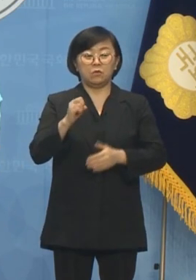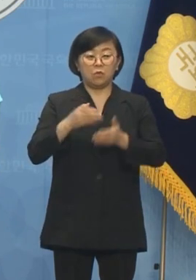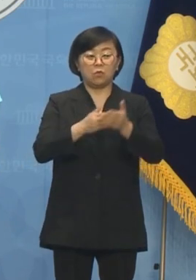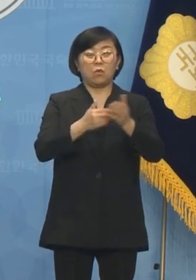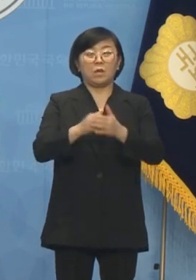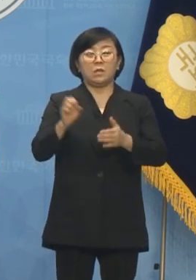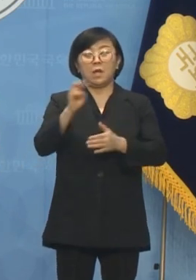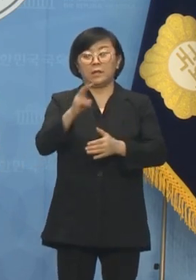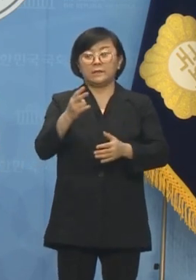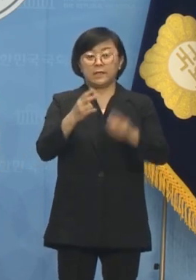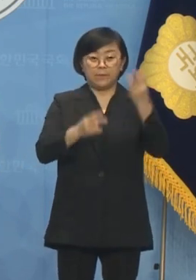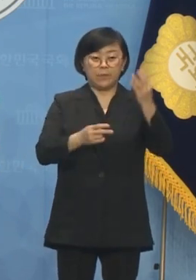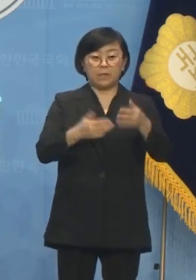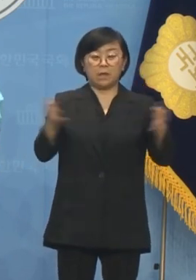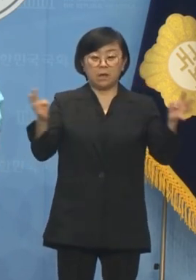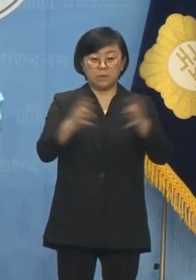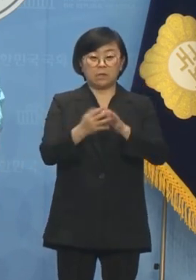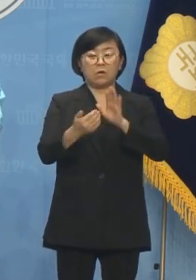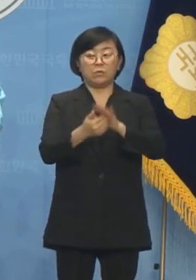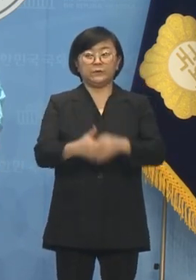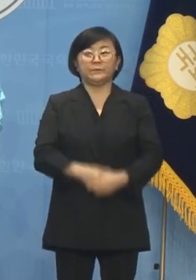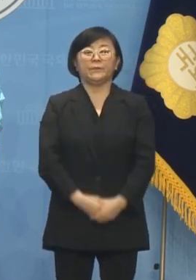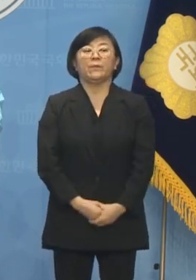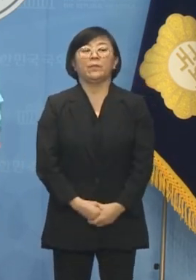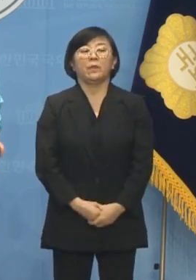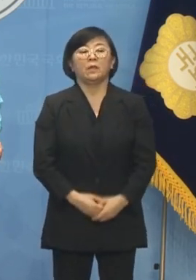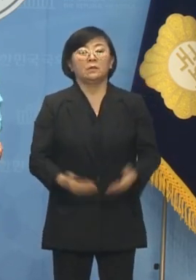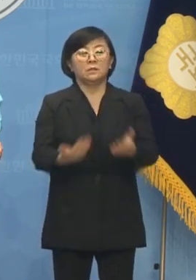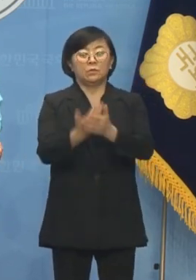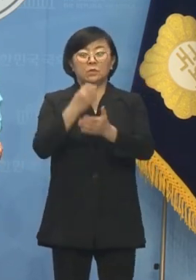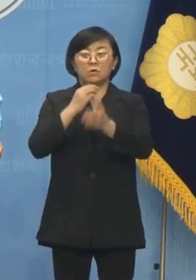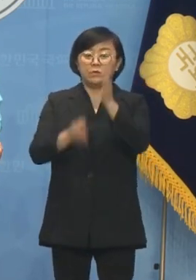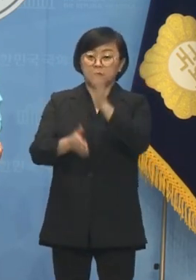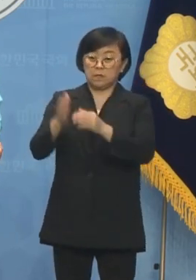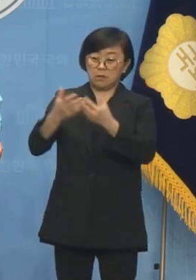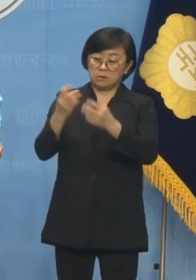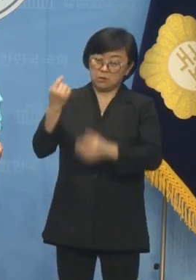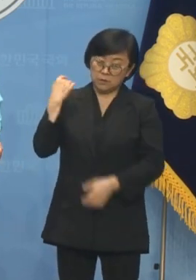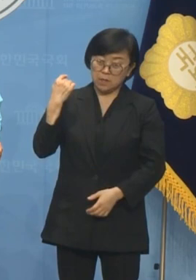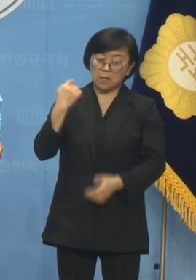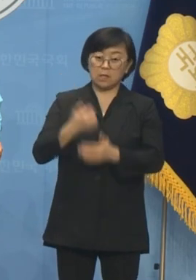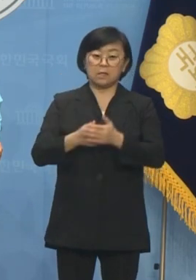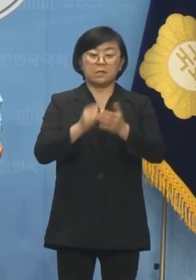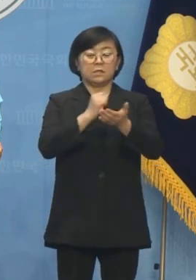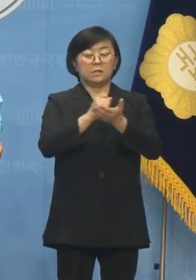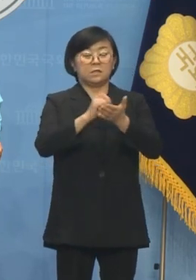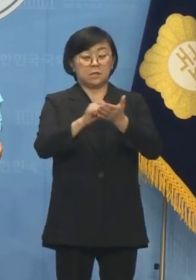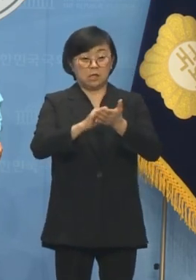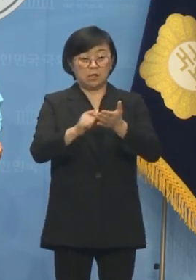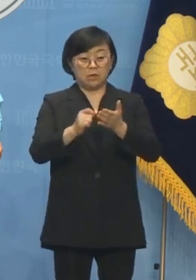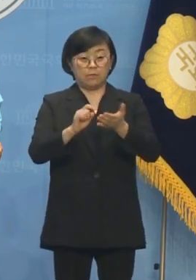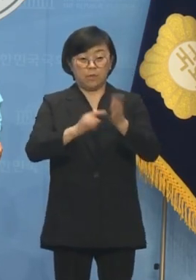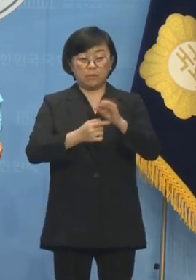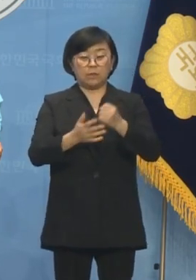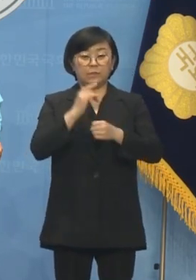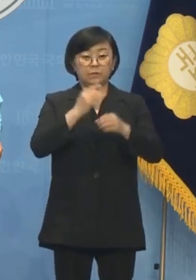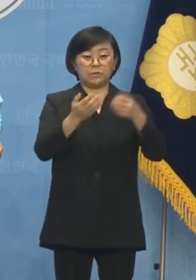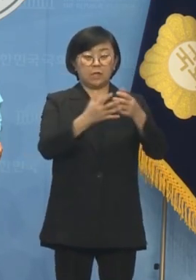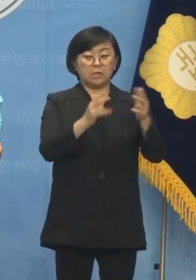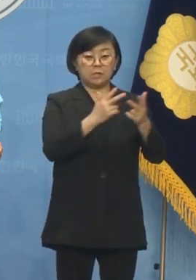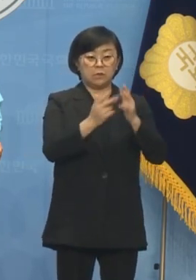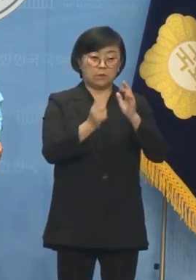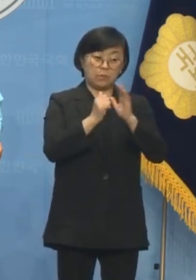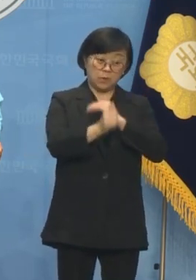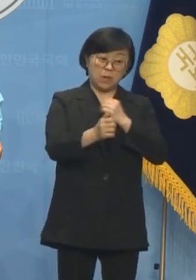정면으로 거부한 것입니다. 이에 진보당 서울시당은 어제 기자회견을 통해 민주당 이재명